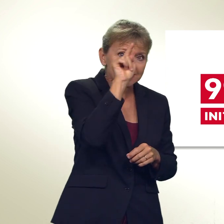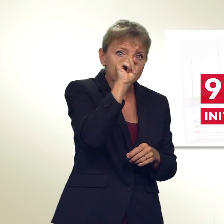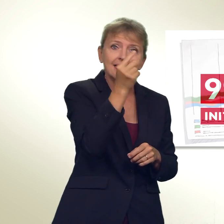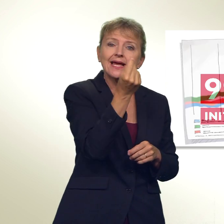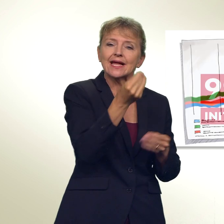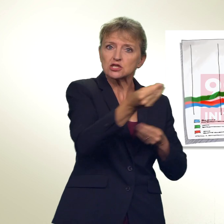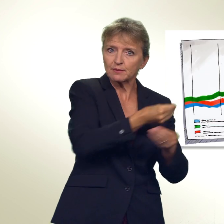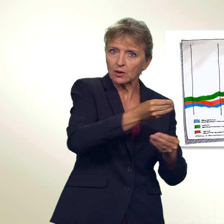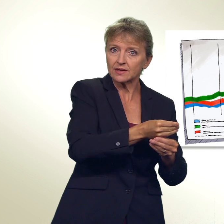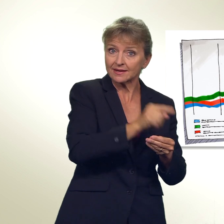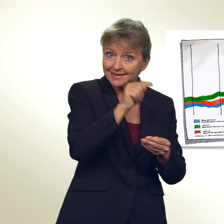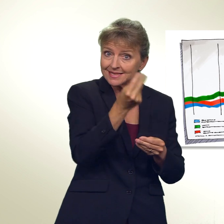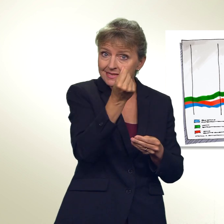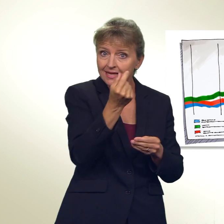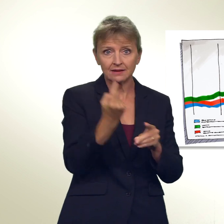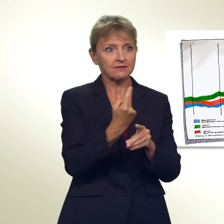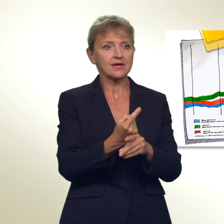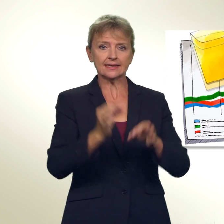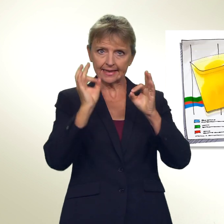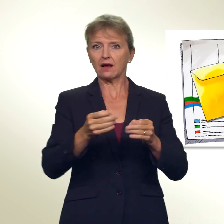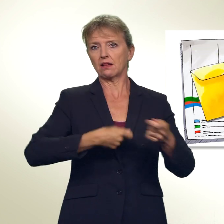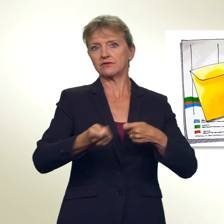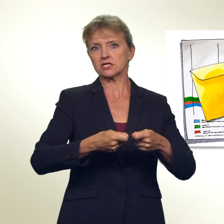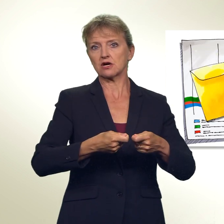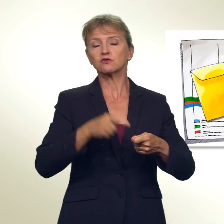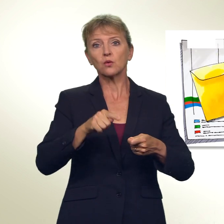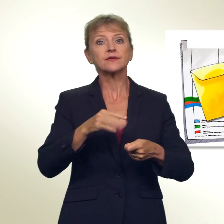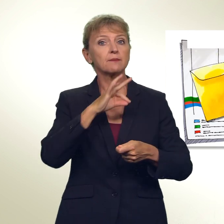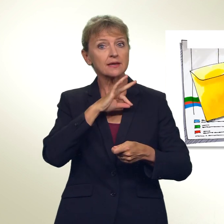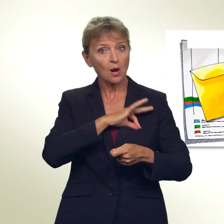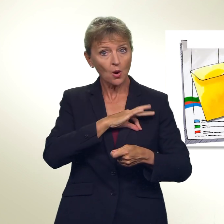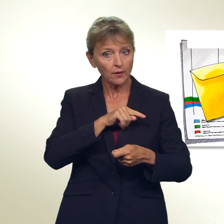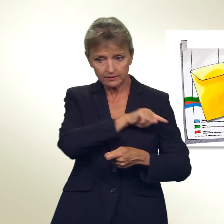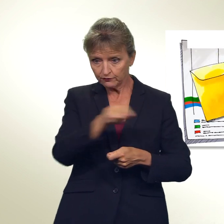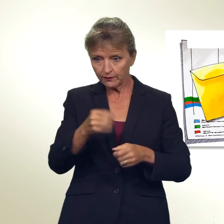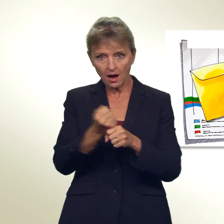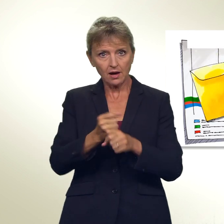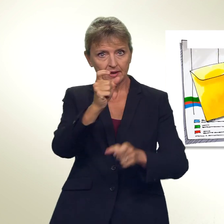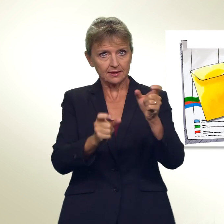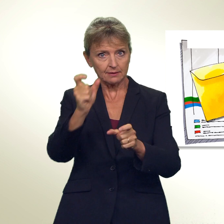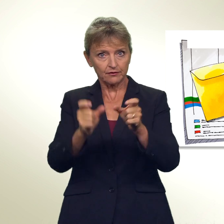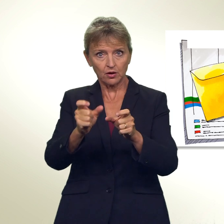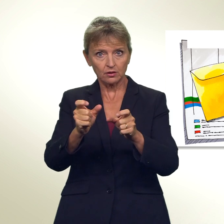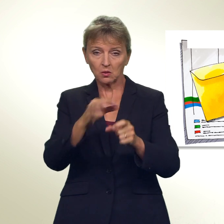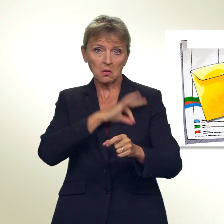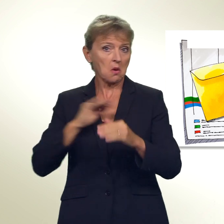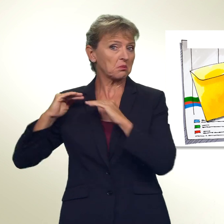Dieses Geld fehle in der Realwirtschaft und bei den Löhnen der arbeitenden Bevölkerung, die seit Jahren stagnierten,